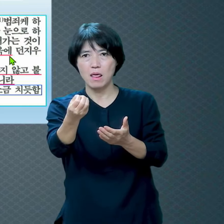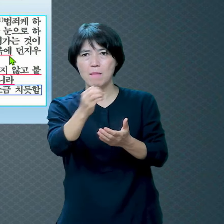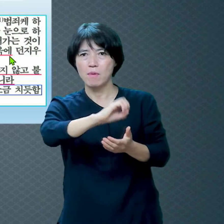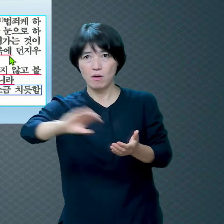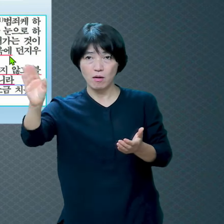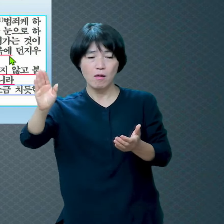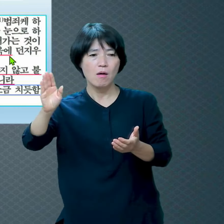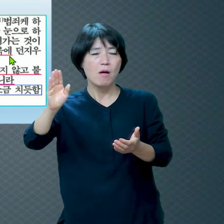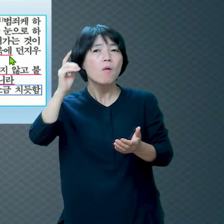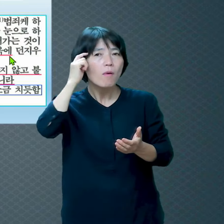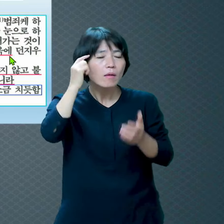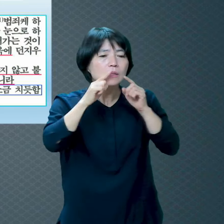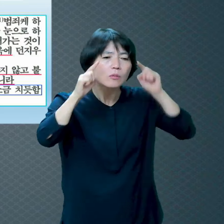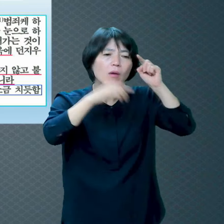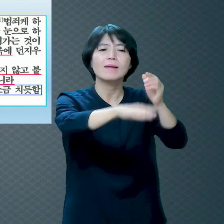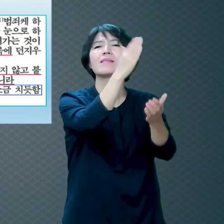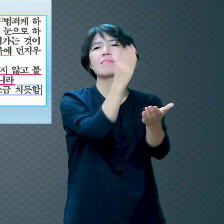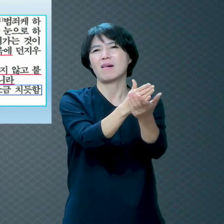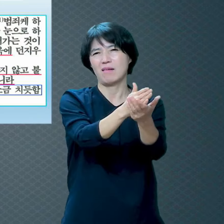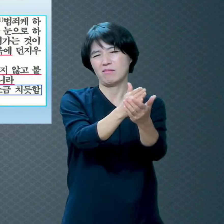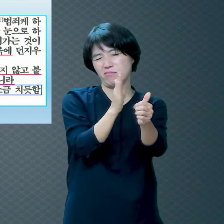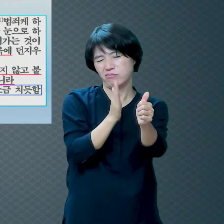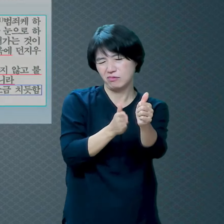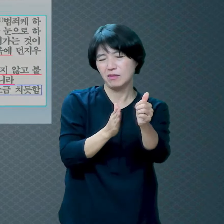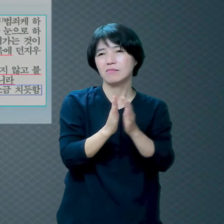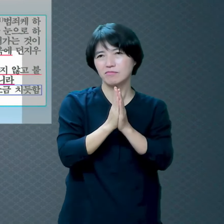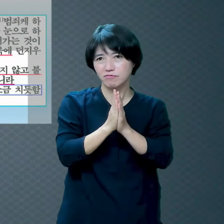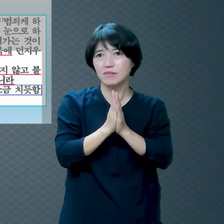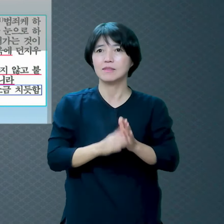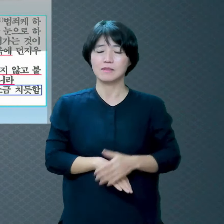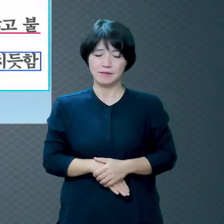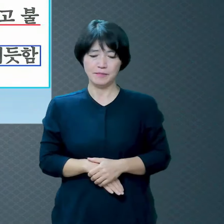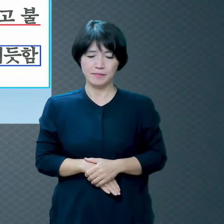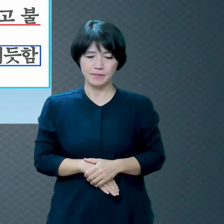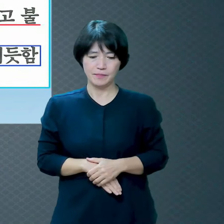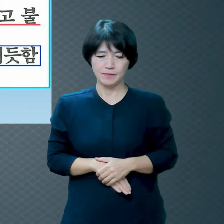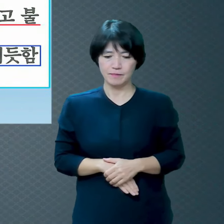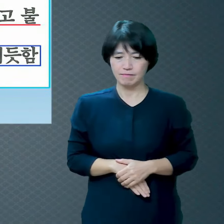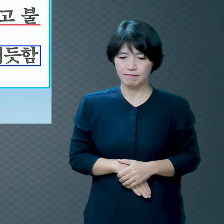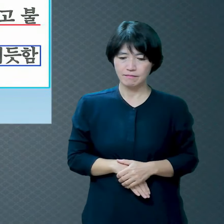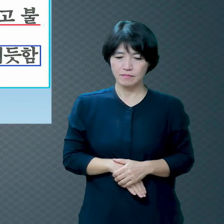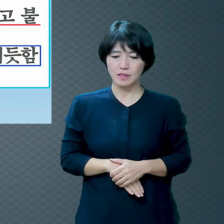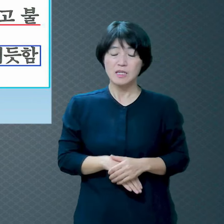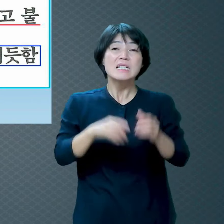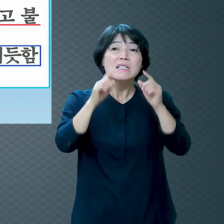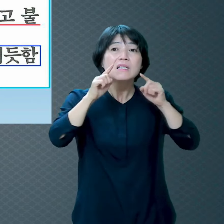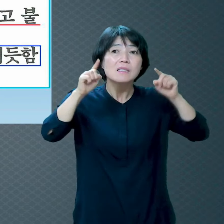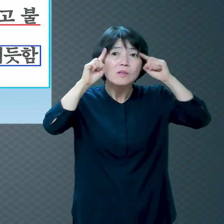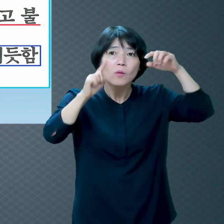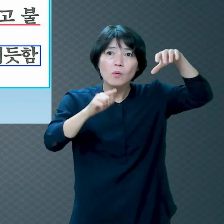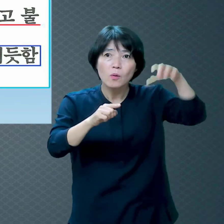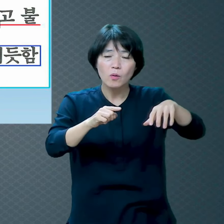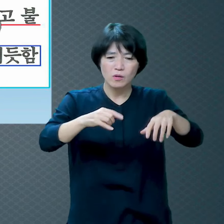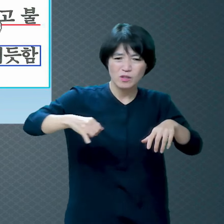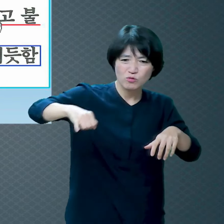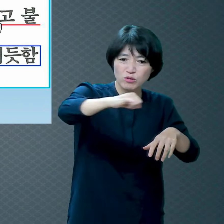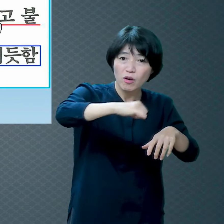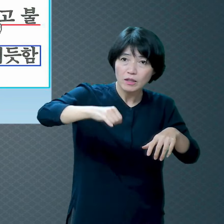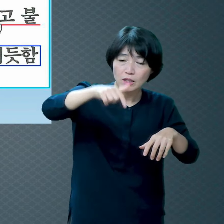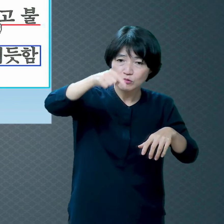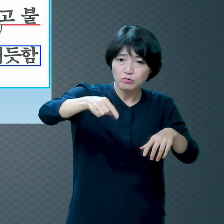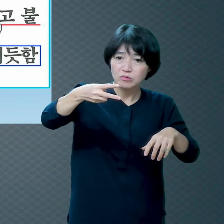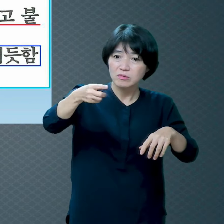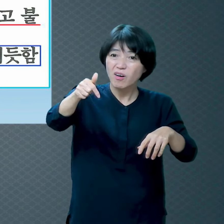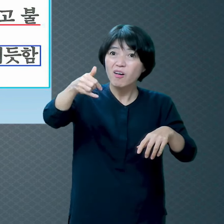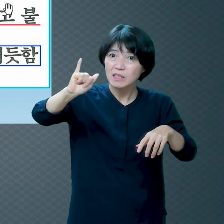지옥 가지 마라 그런데 여기 이런 말씀이 있어요 거기는 구더기도 죽지 않고